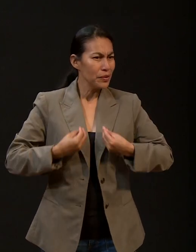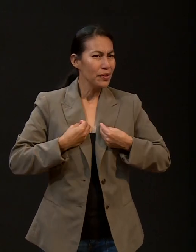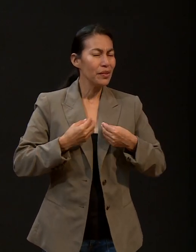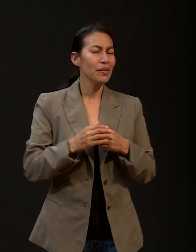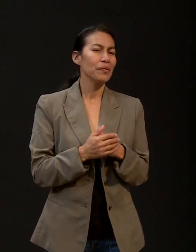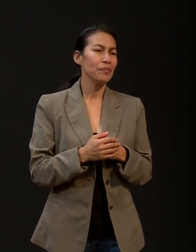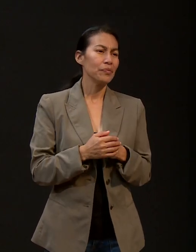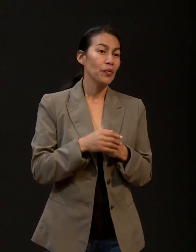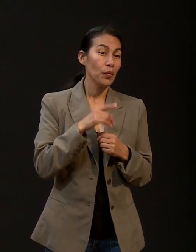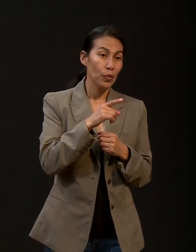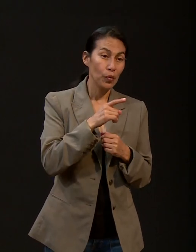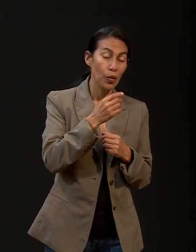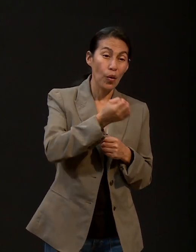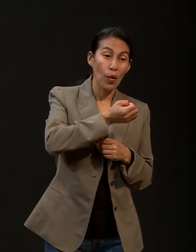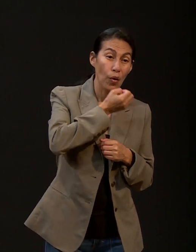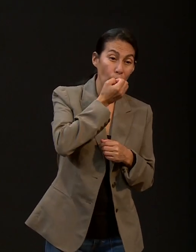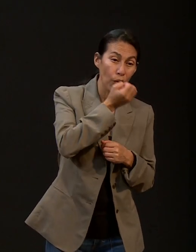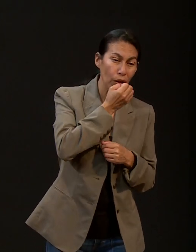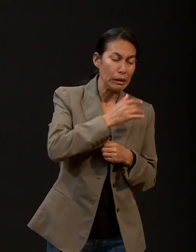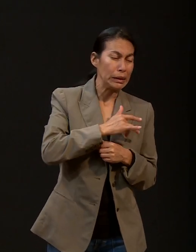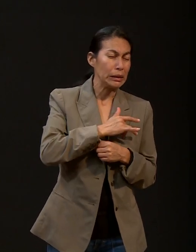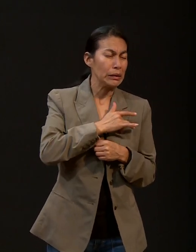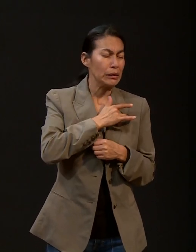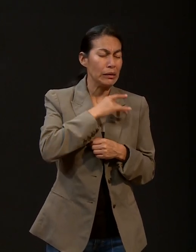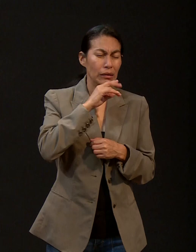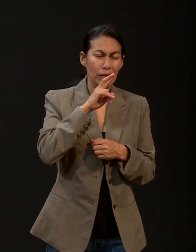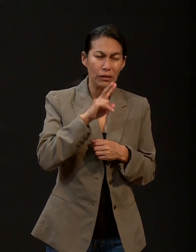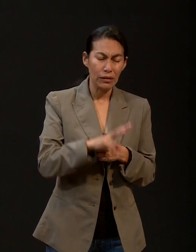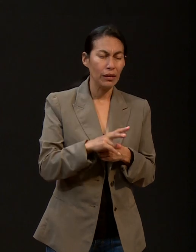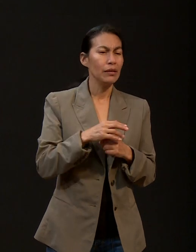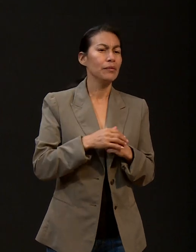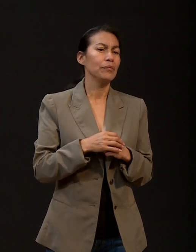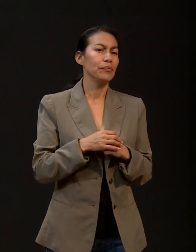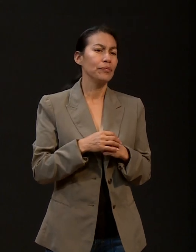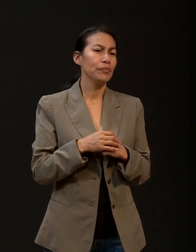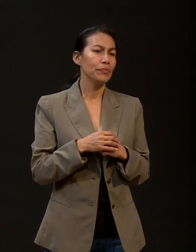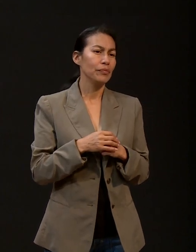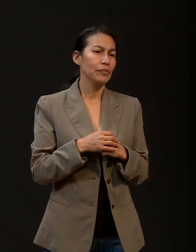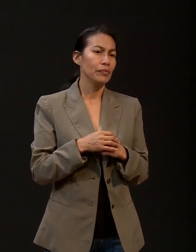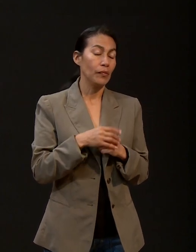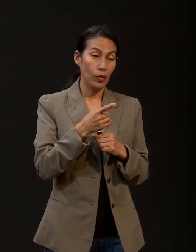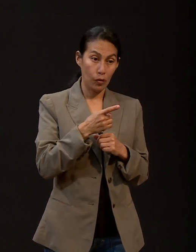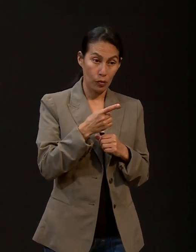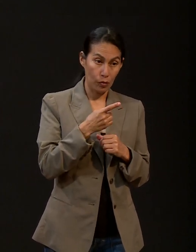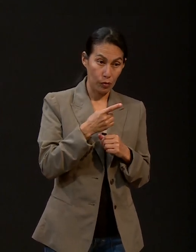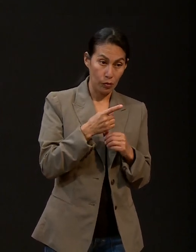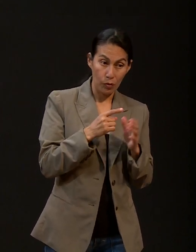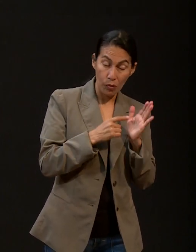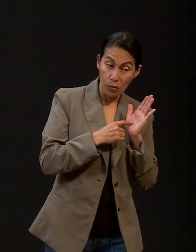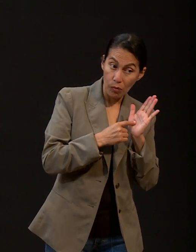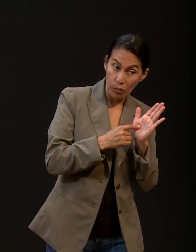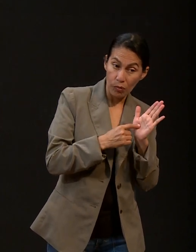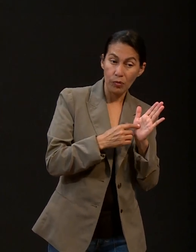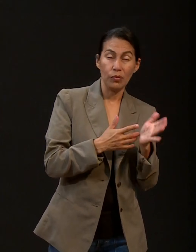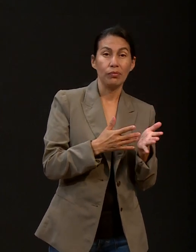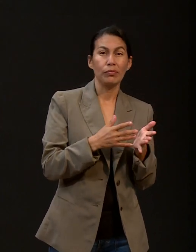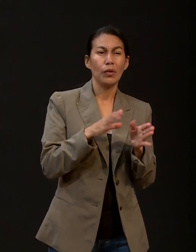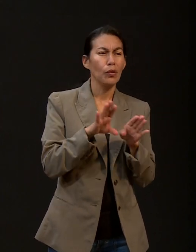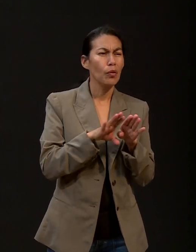Cuando se realizan oraciones sinceras, profundos, para manifestar una evidencia de su presencia,